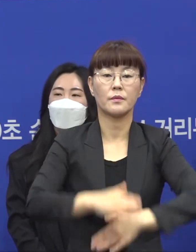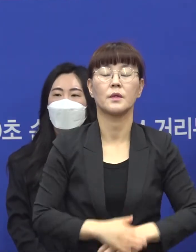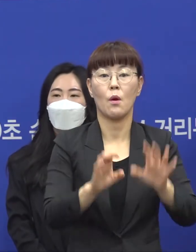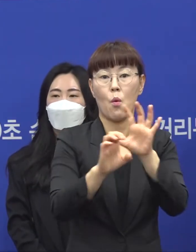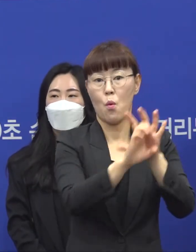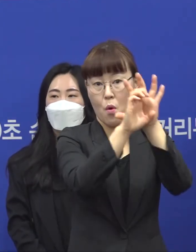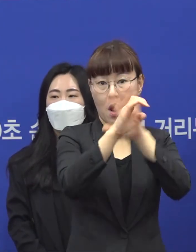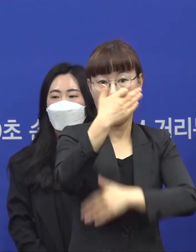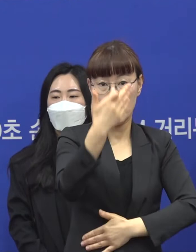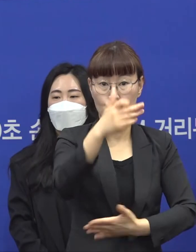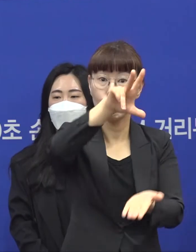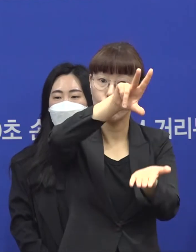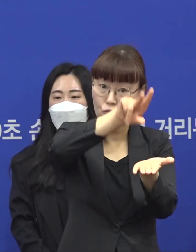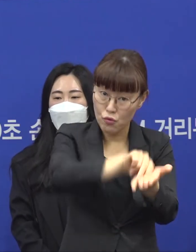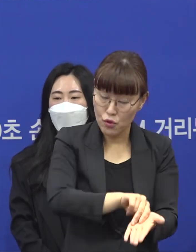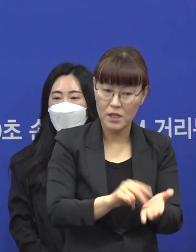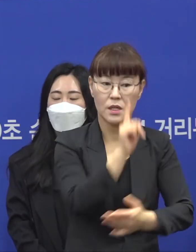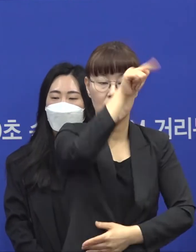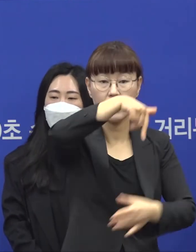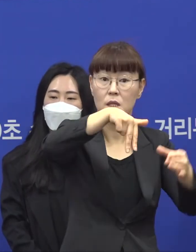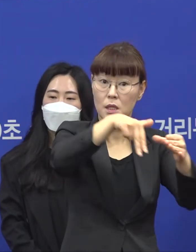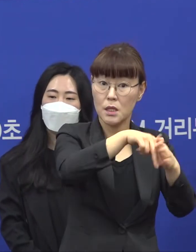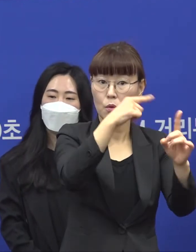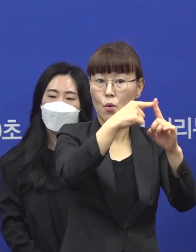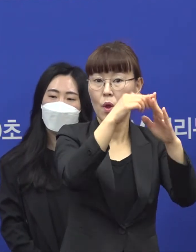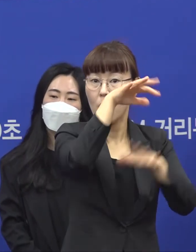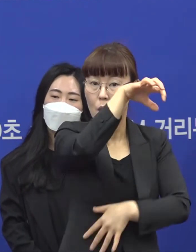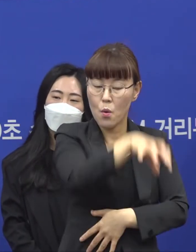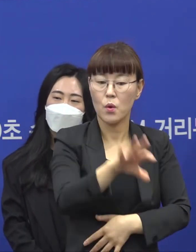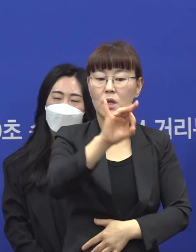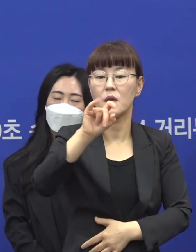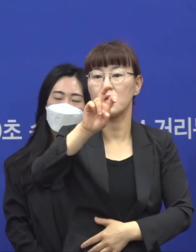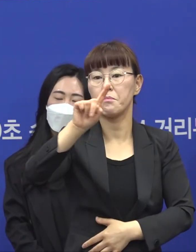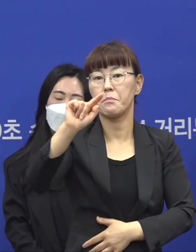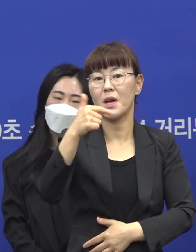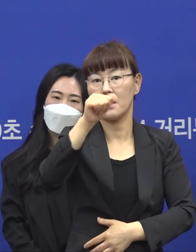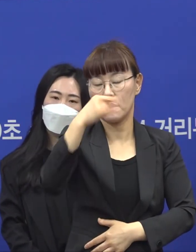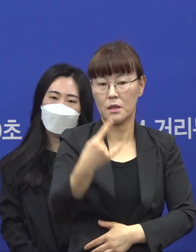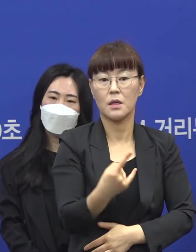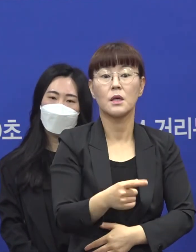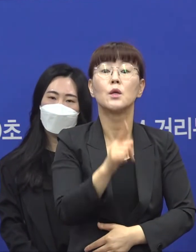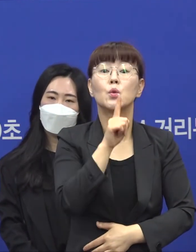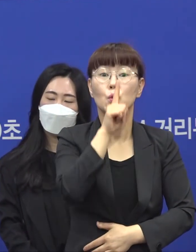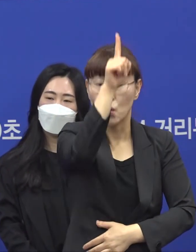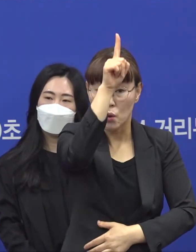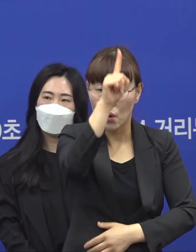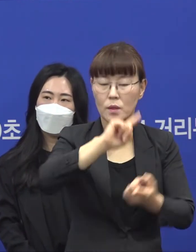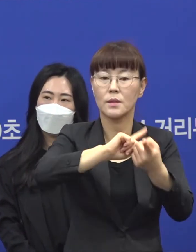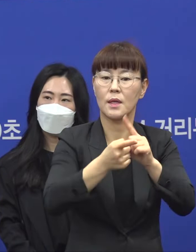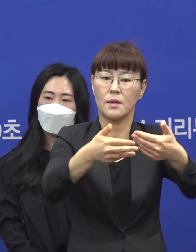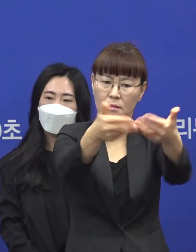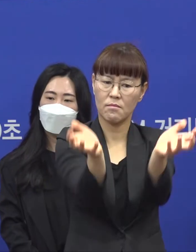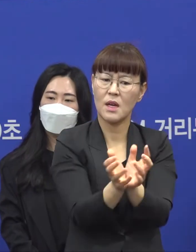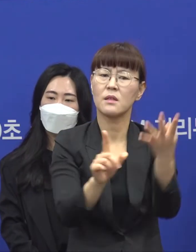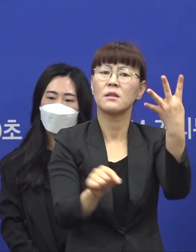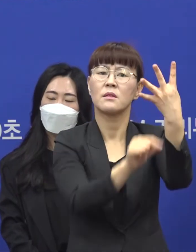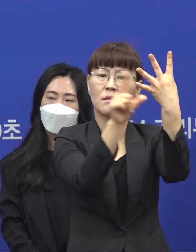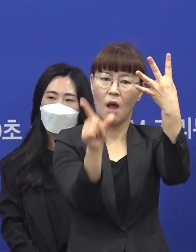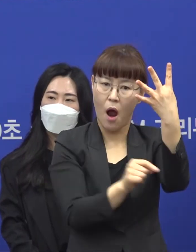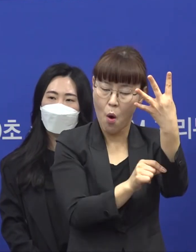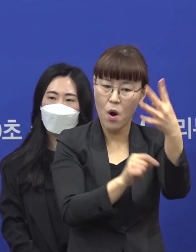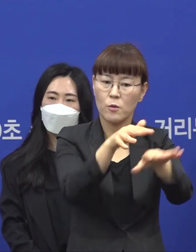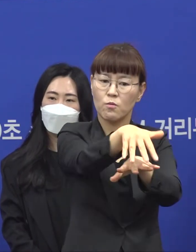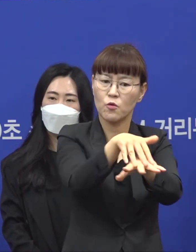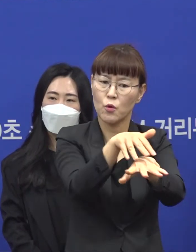코로나19 사태 관련해서 신천지 예수교회 또 이만희 등을 상대로 한 소송 대리인단은 올해 4월경부터 사실상